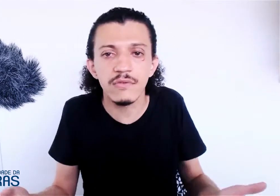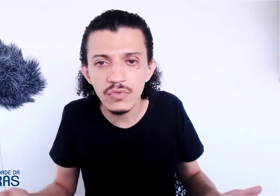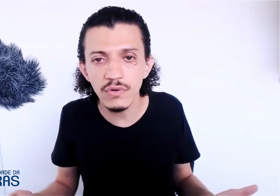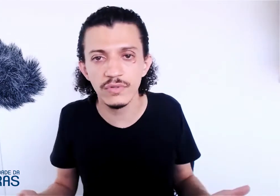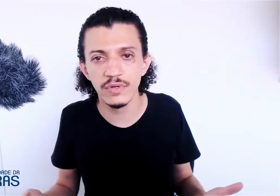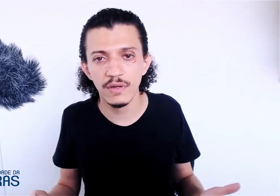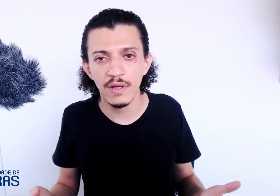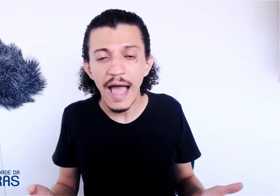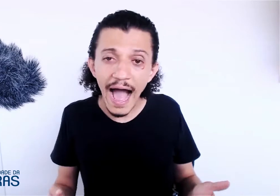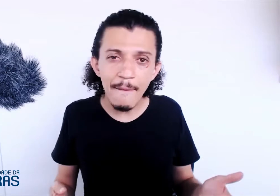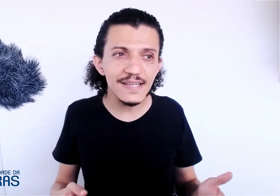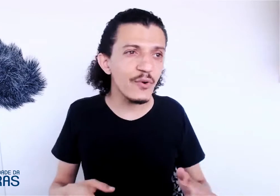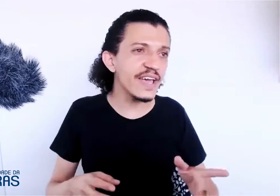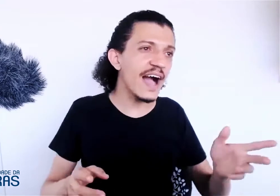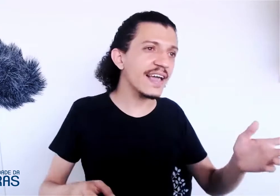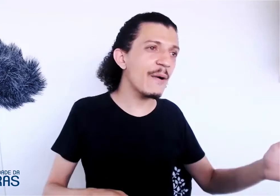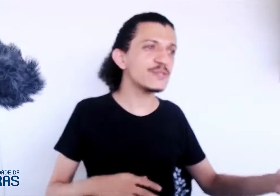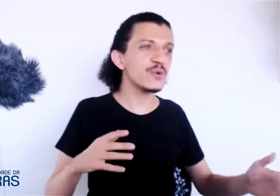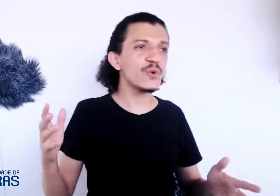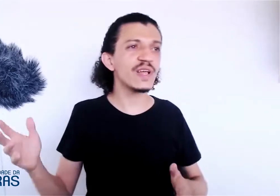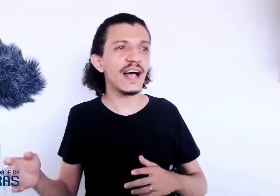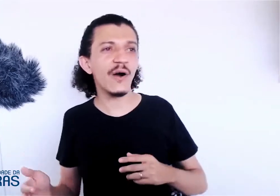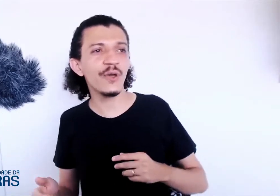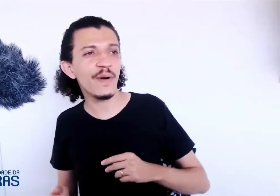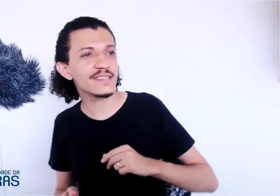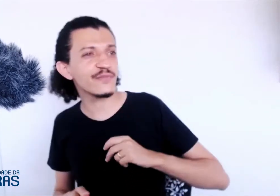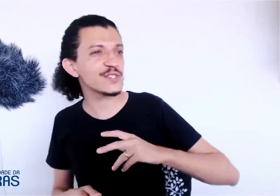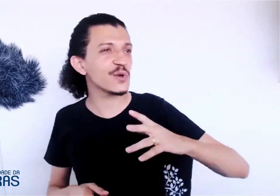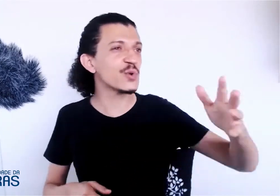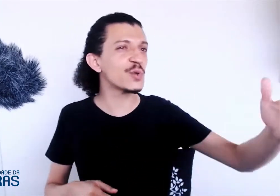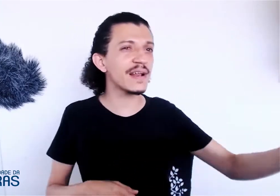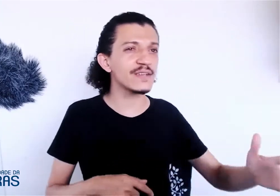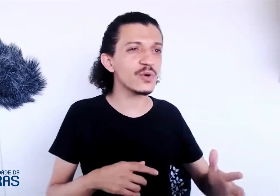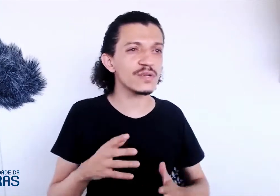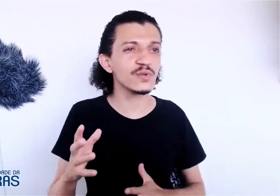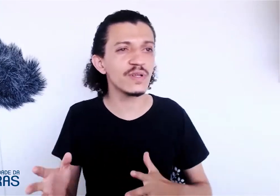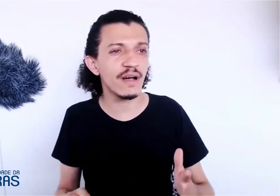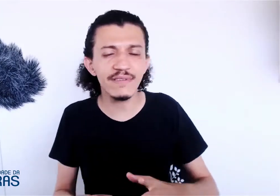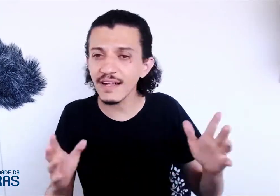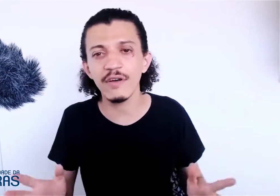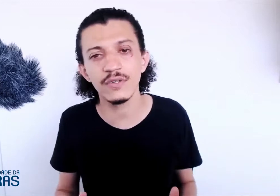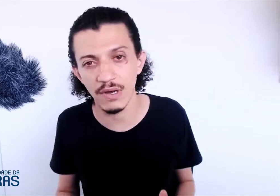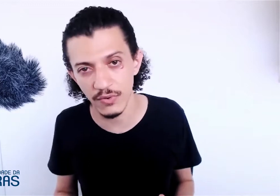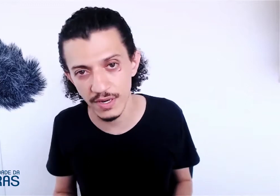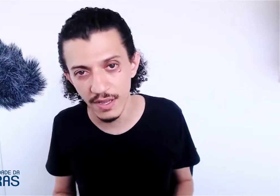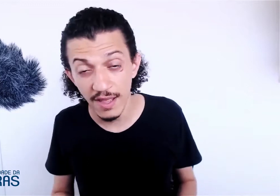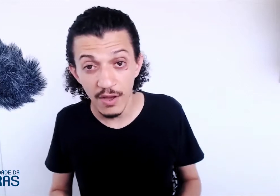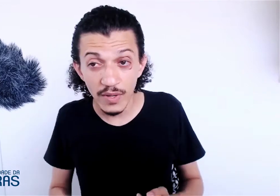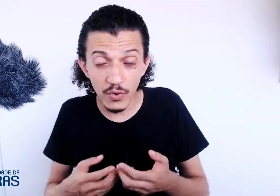com os surdos. Ah, mas é porque a Raquel é surda e tal, e o Madison foi sortudo, porque ele casou com a surda e tal, não tem nada a ver a coisa com a outra. Quando eu